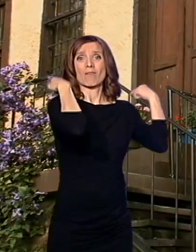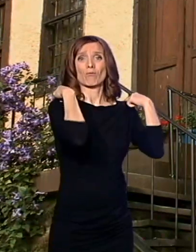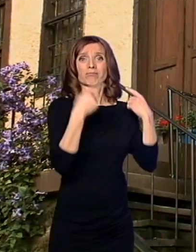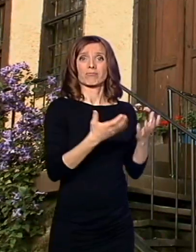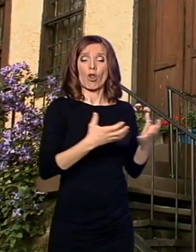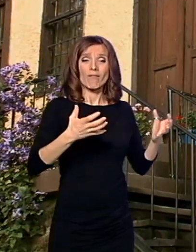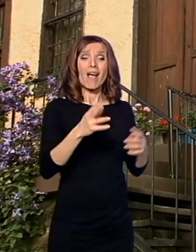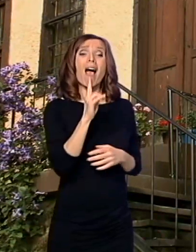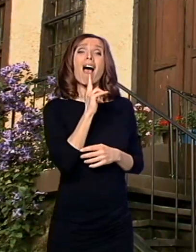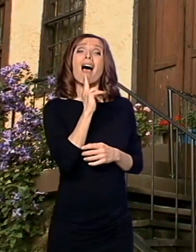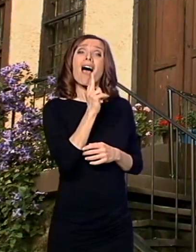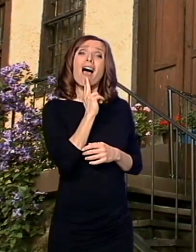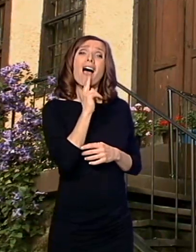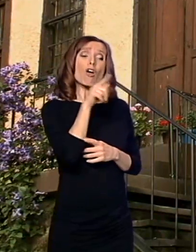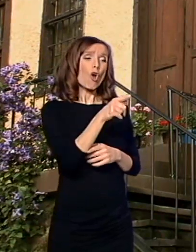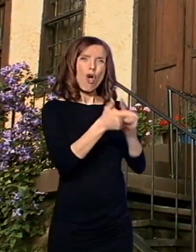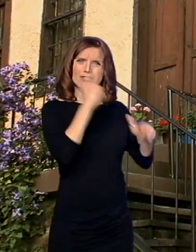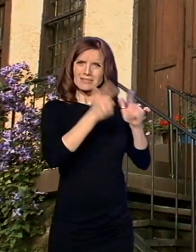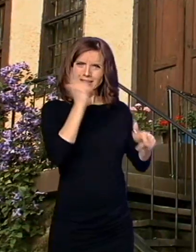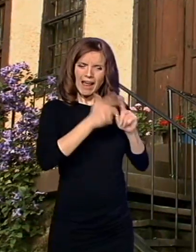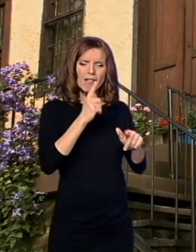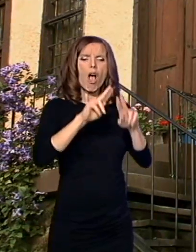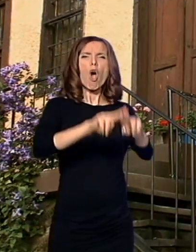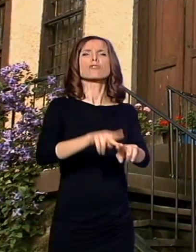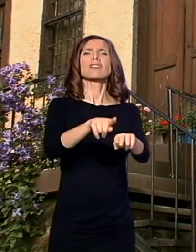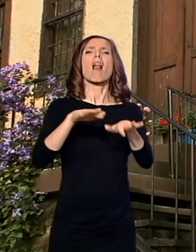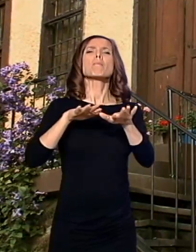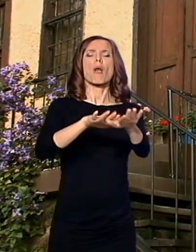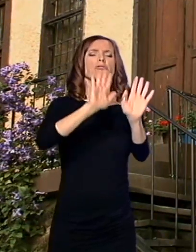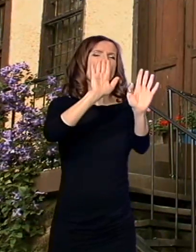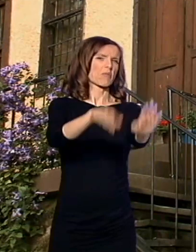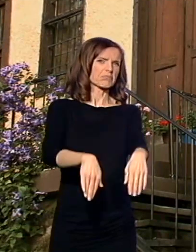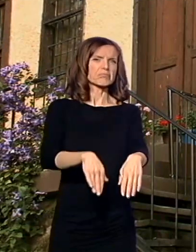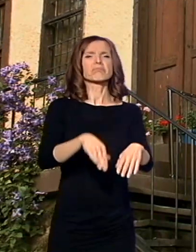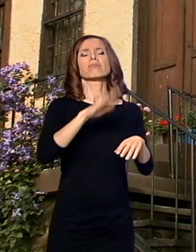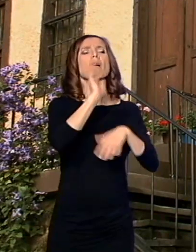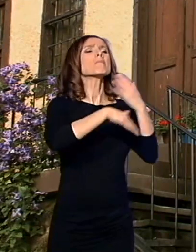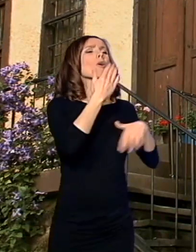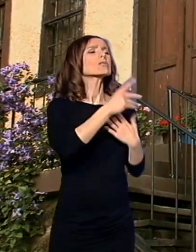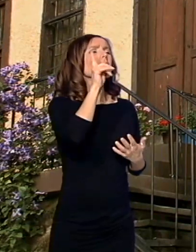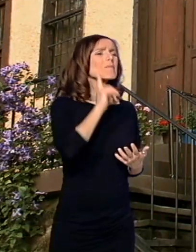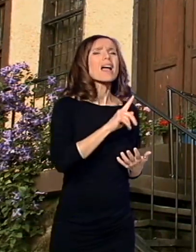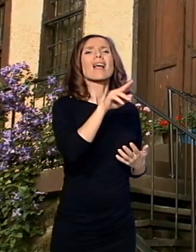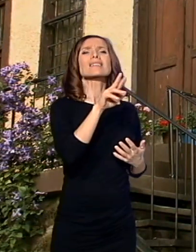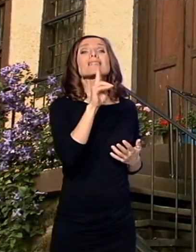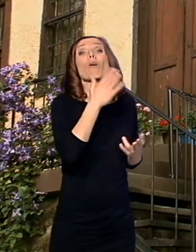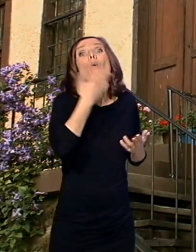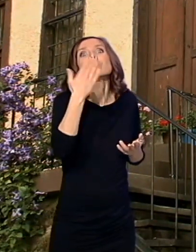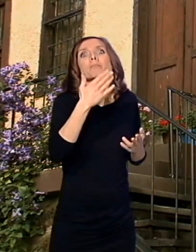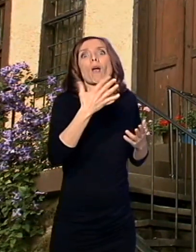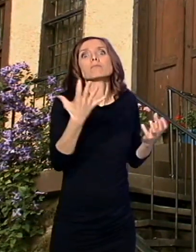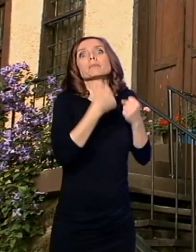ostali u Kladurovskom potoku. Oni su majke ili sestre koji se vratio živ. Poznale svoje rodbinu,